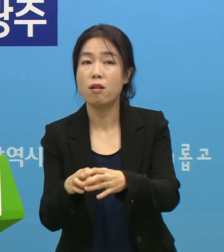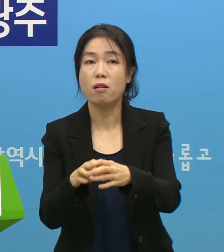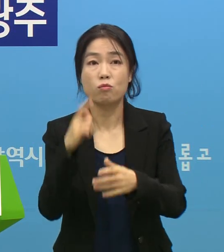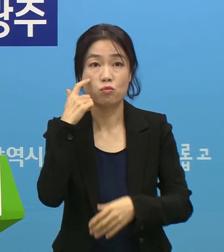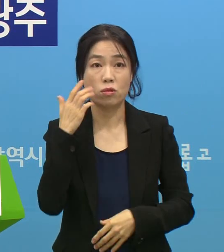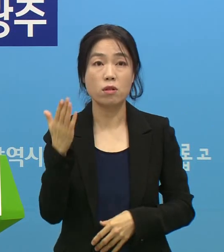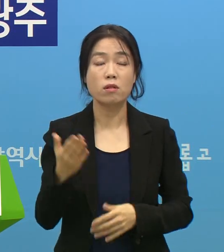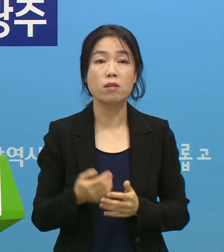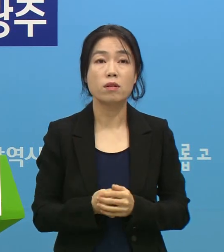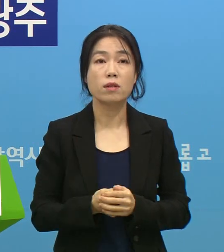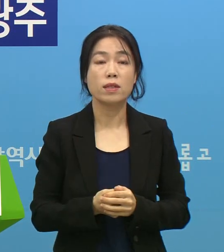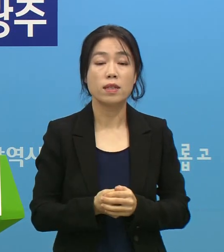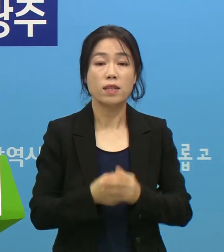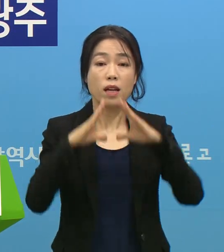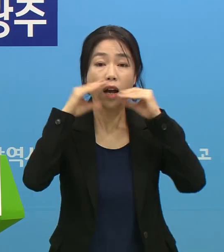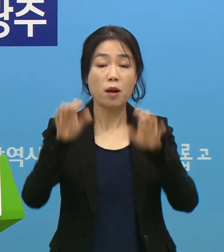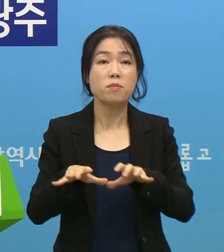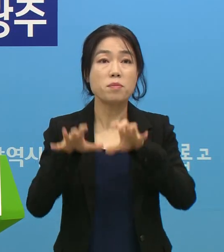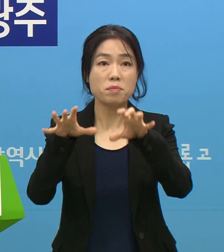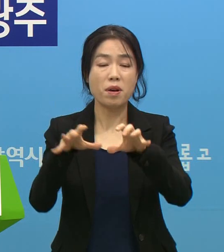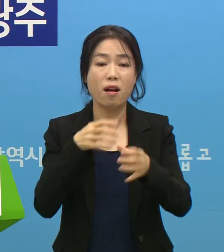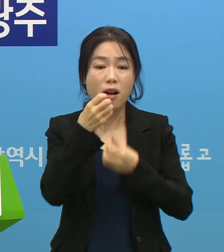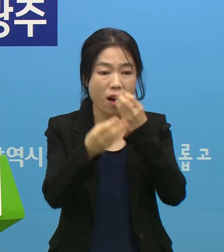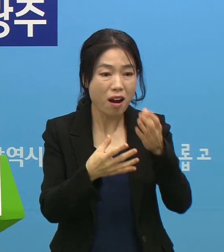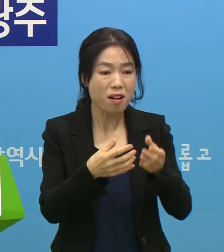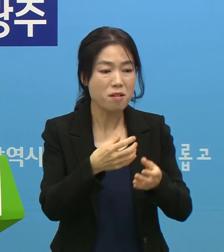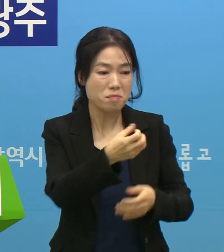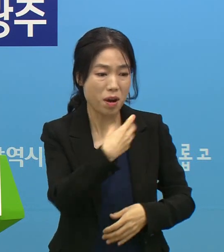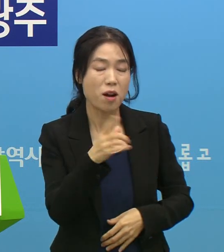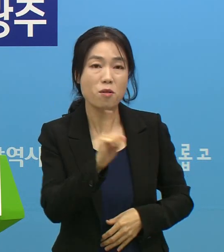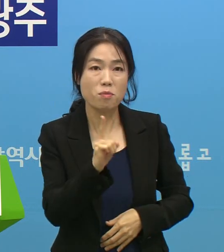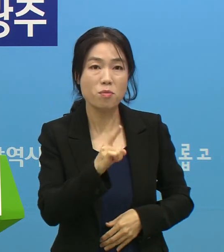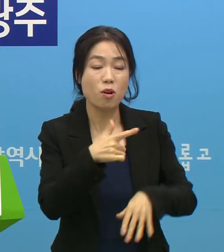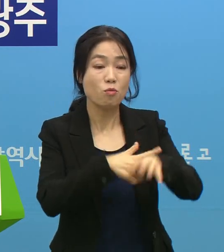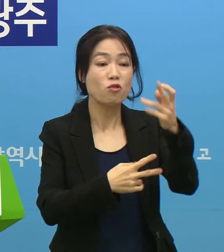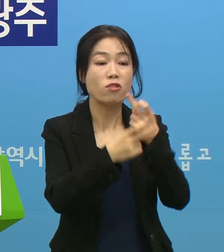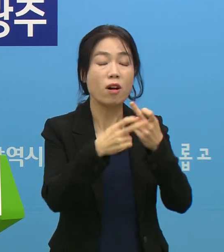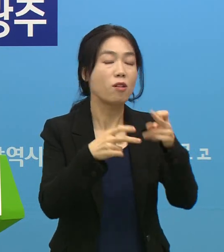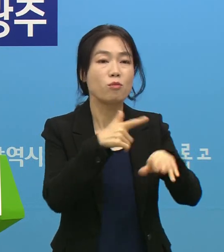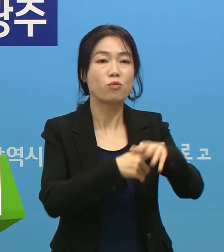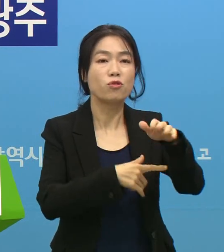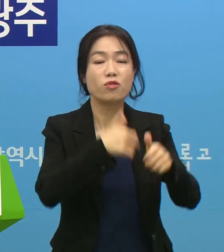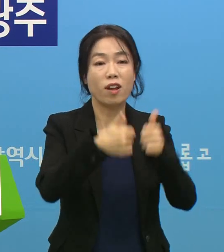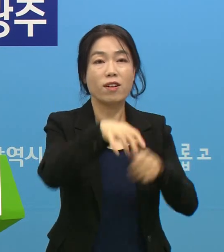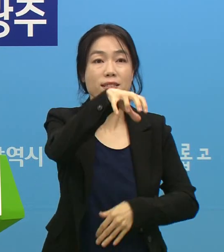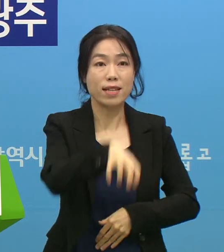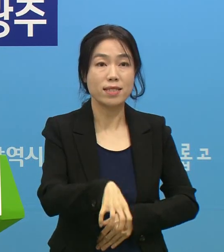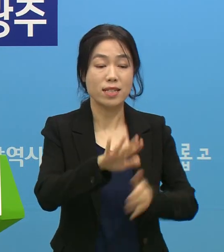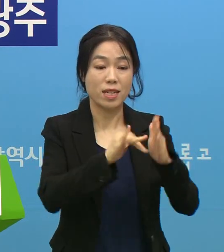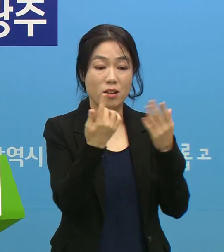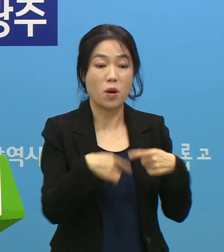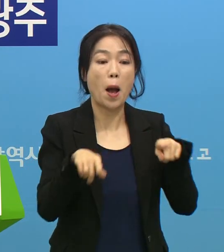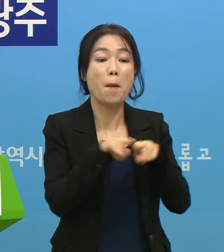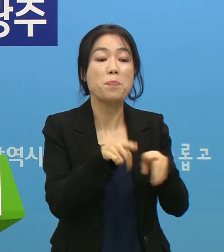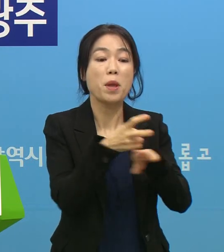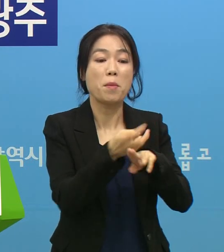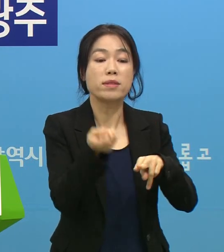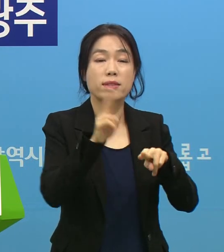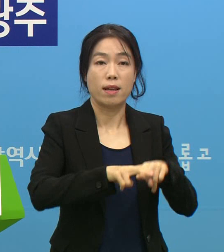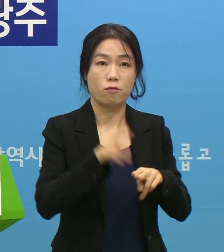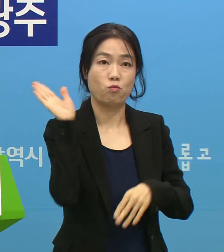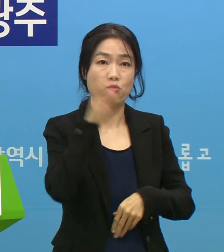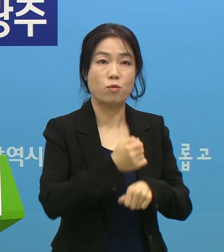물으셨습니다. 여기 광화문 집회는 진술에 의하면 무등 경기장에서 함께 가족이 버스를 타고